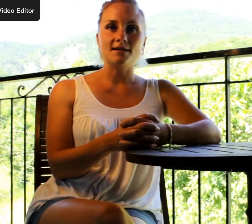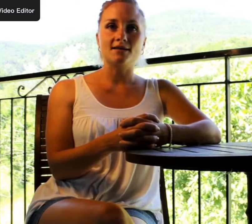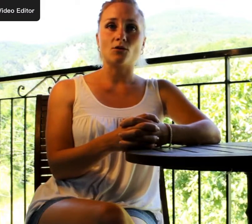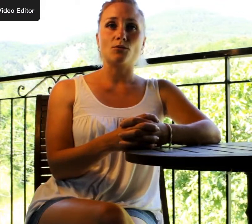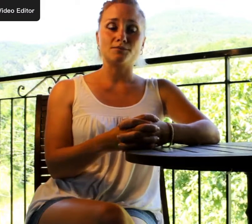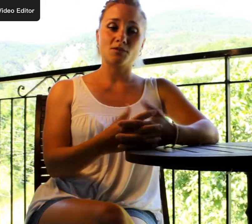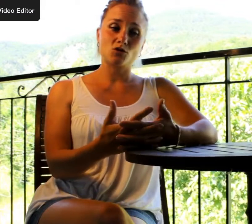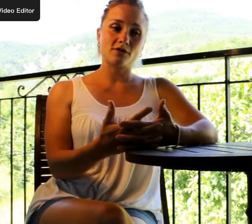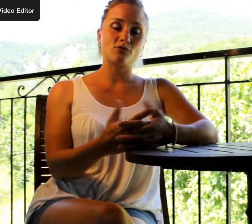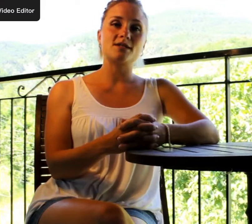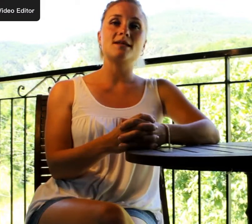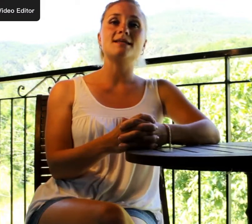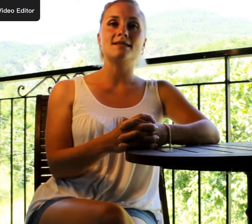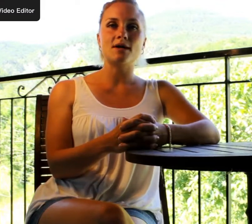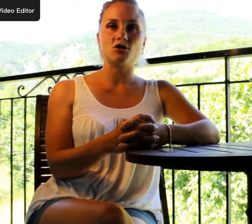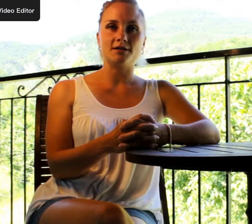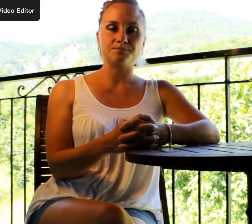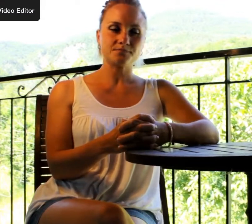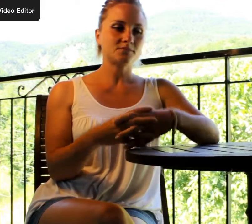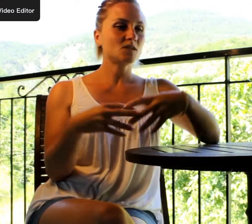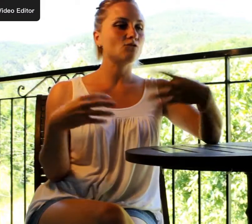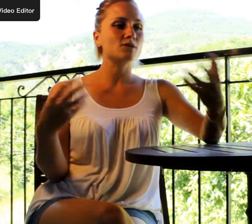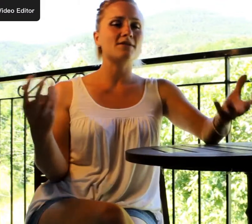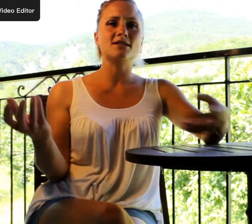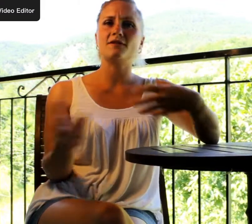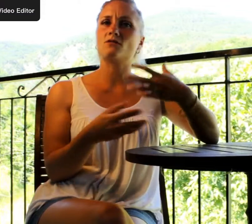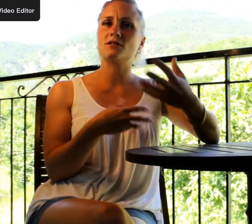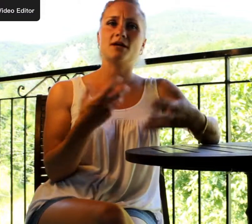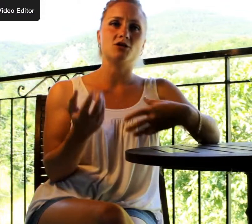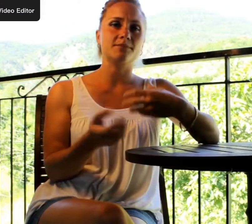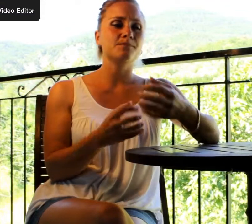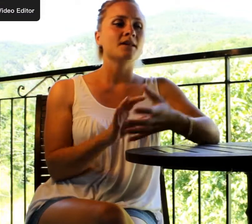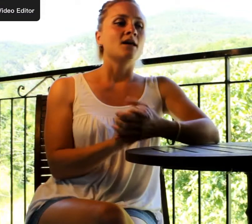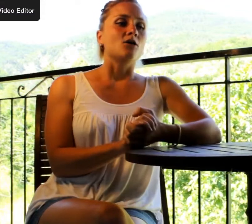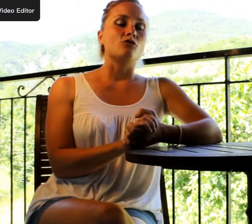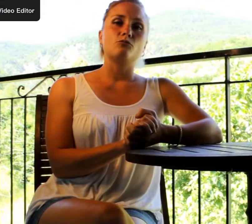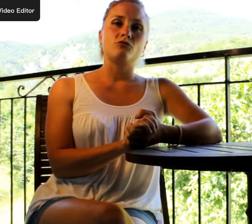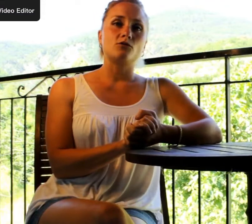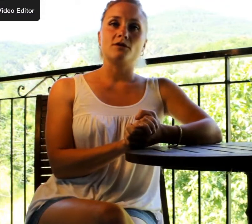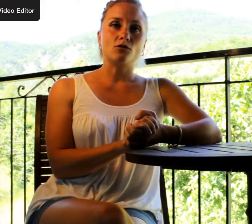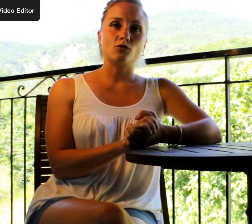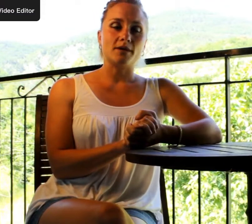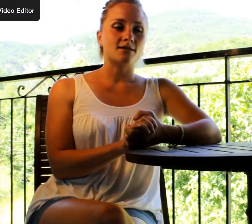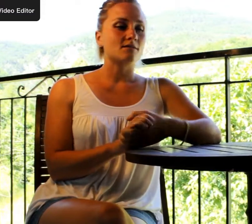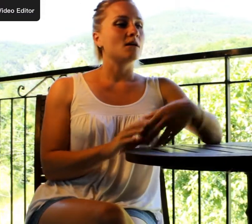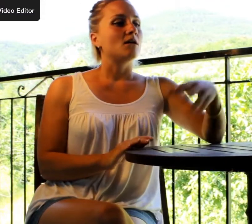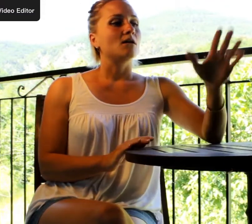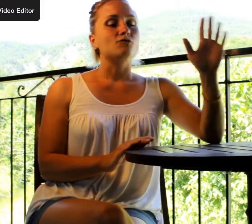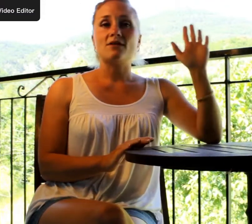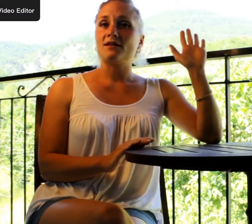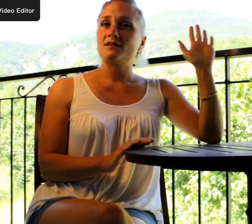exemple, je vais vous citer les imagés. Vous avez différents imagés que vous pouvez trouver dans le commerce. Vous avez des